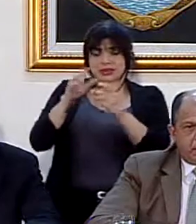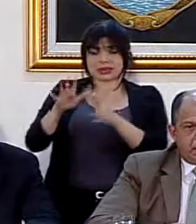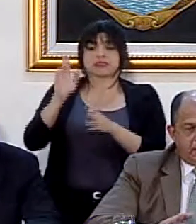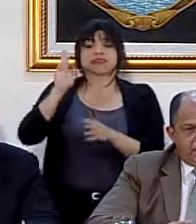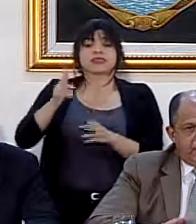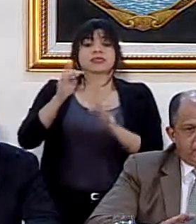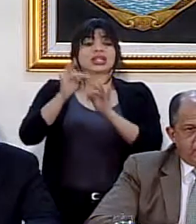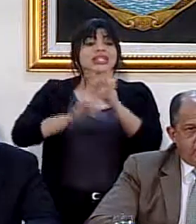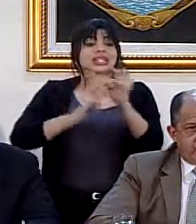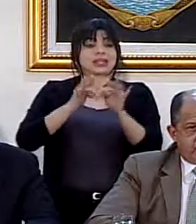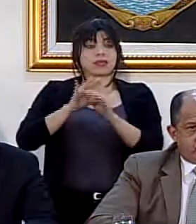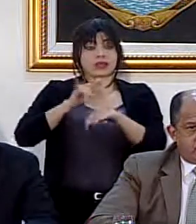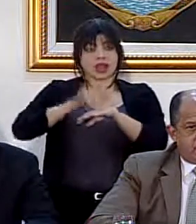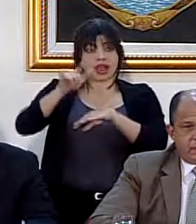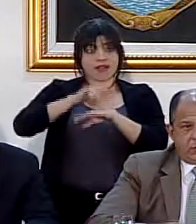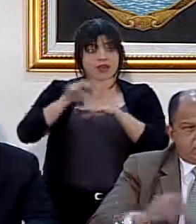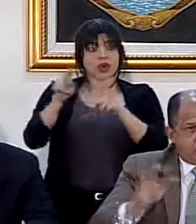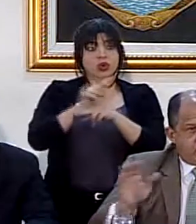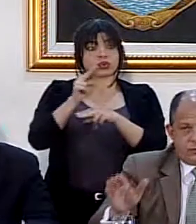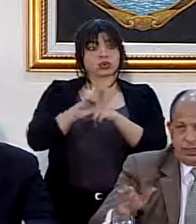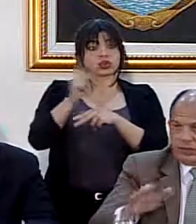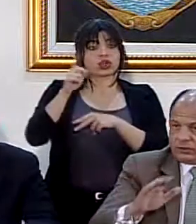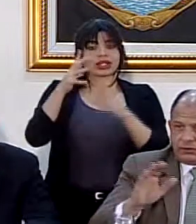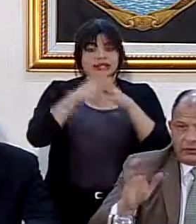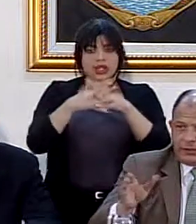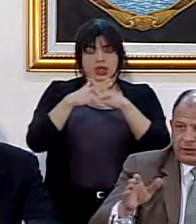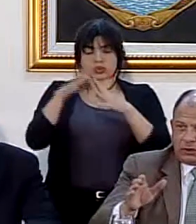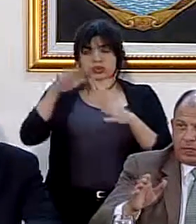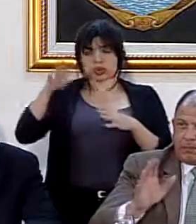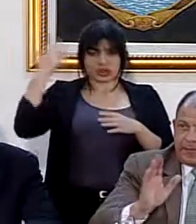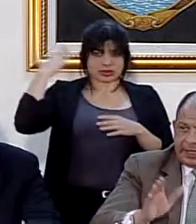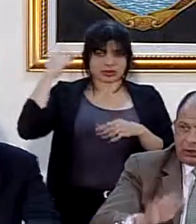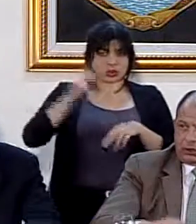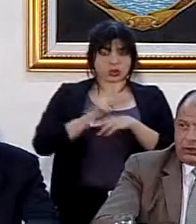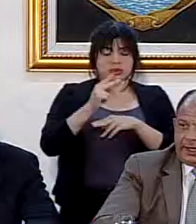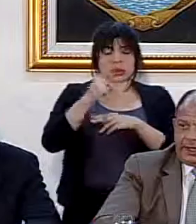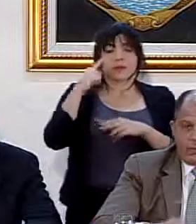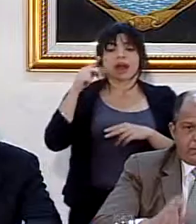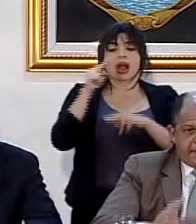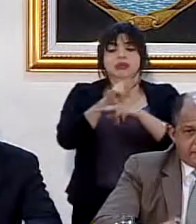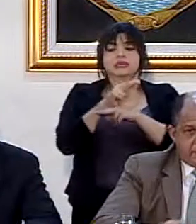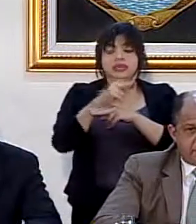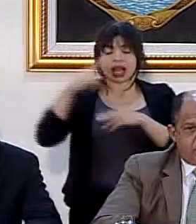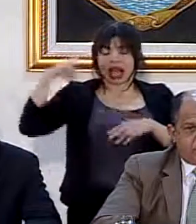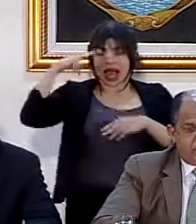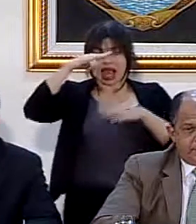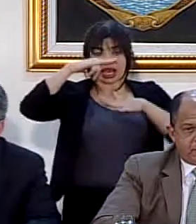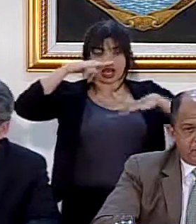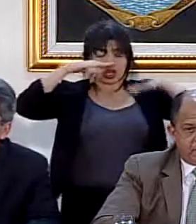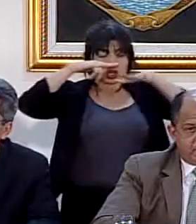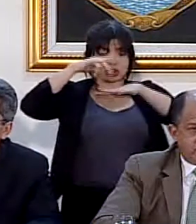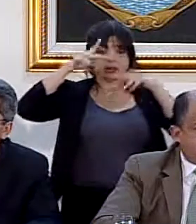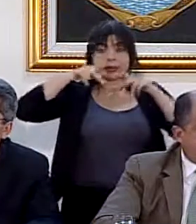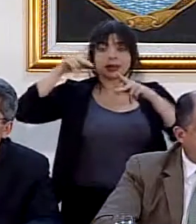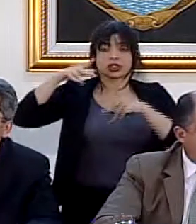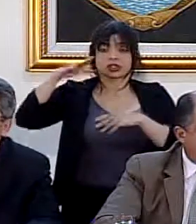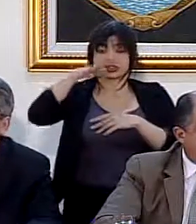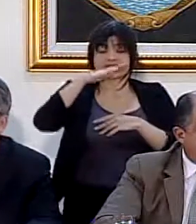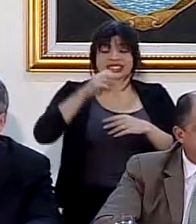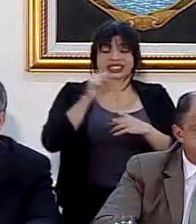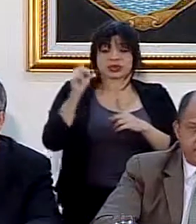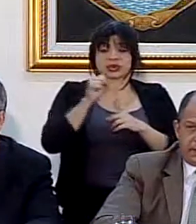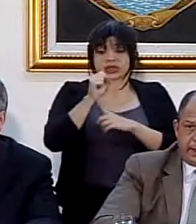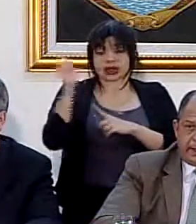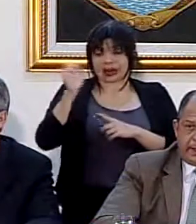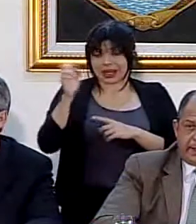tipo de aeronave que se ha solicitado a los Estados Unidos en su momento para control aéreo, para transporte de personas en situaciones de